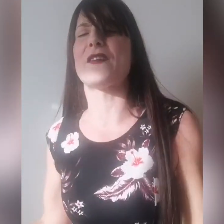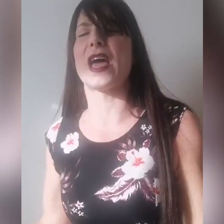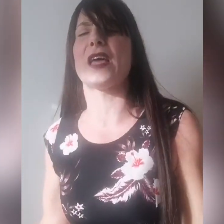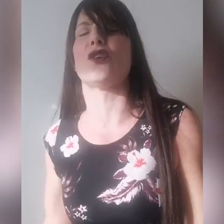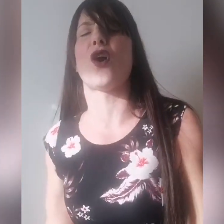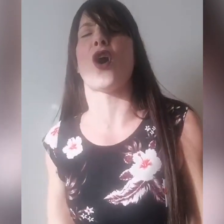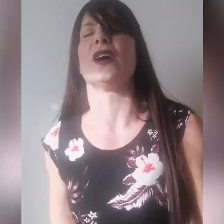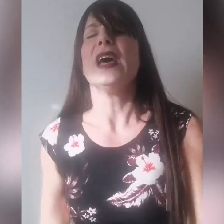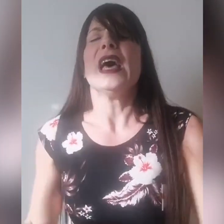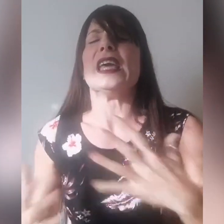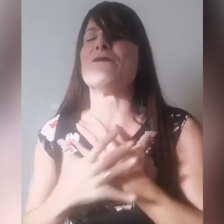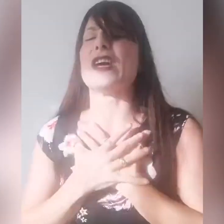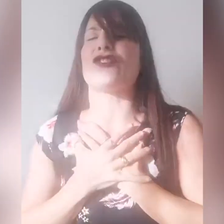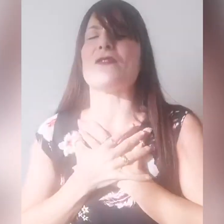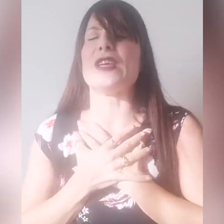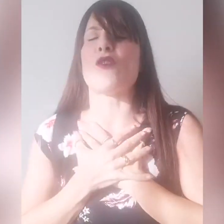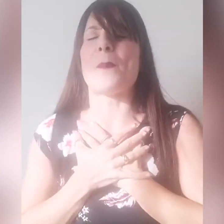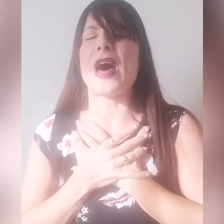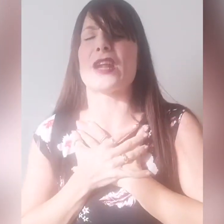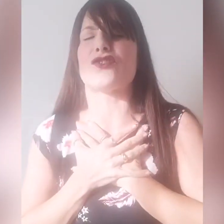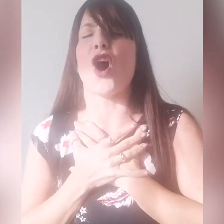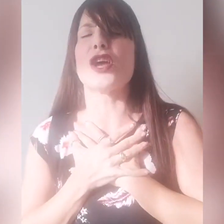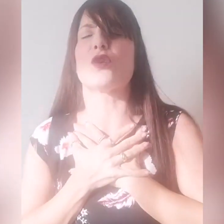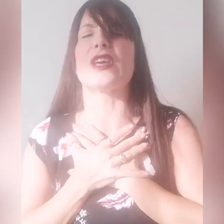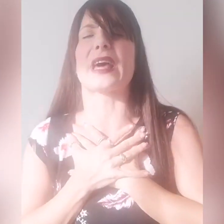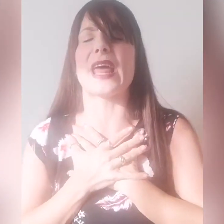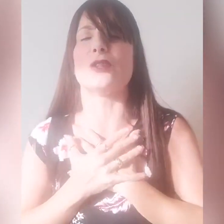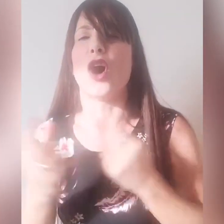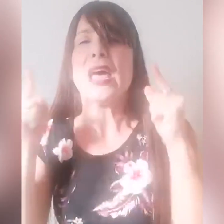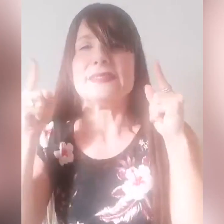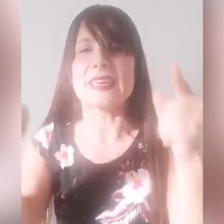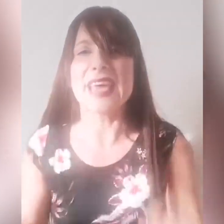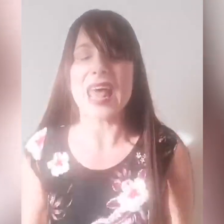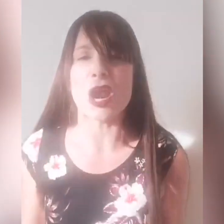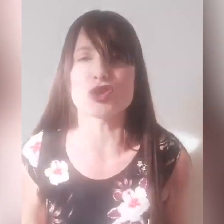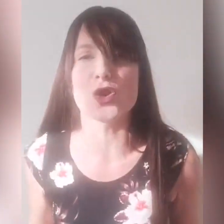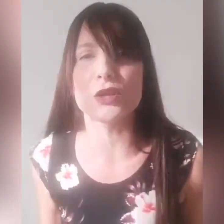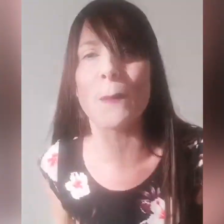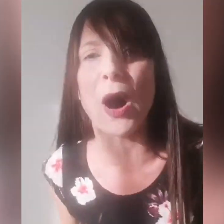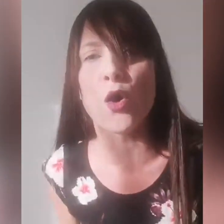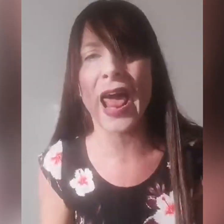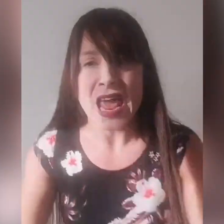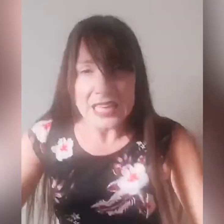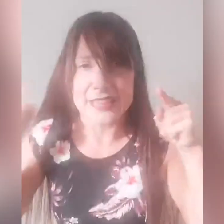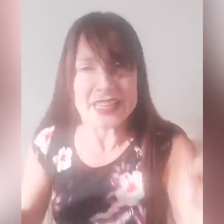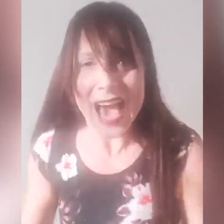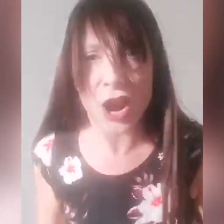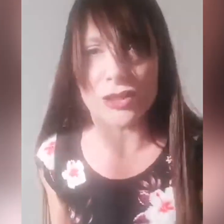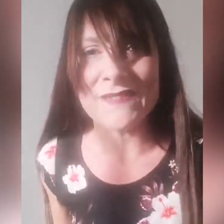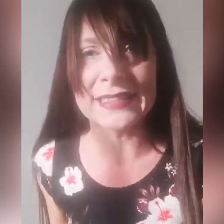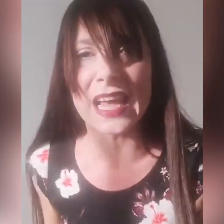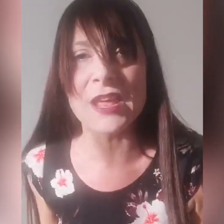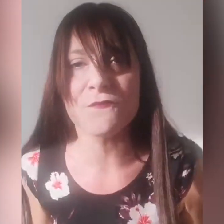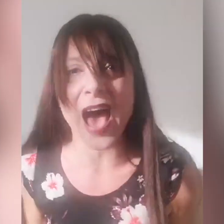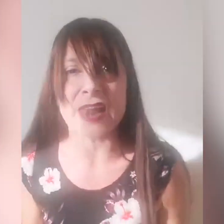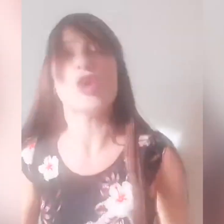vedo, invece vivo per ciò in cui credo! Dichiaralo sulle tue paure, dichiaralo davanti all'inferno,